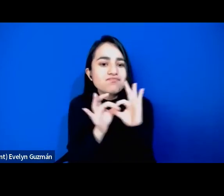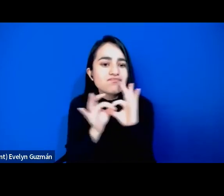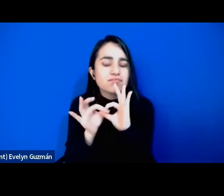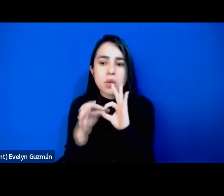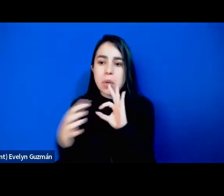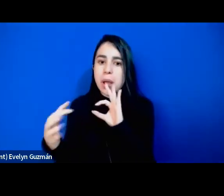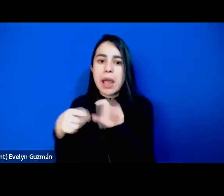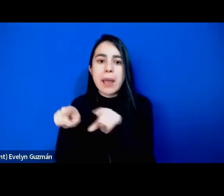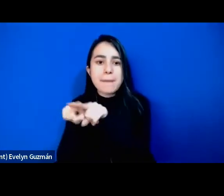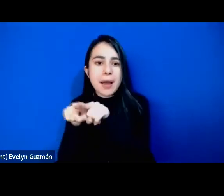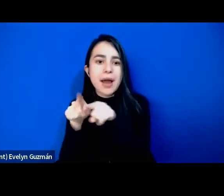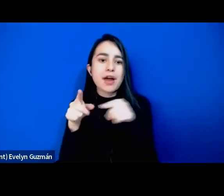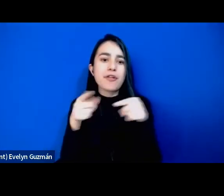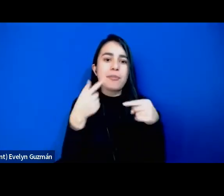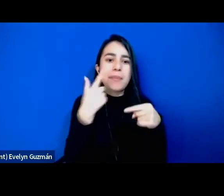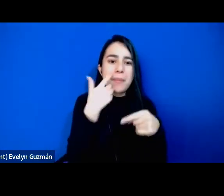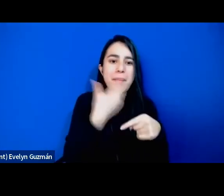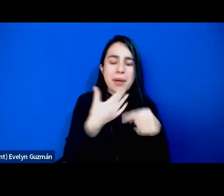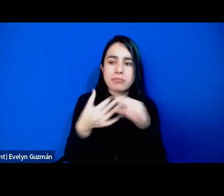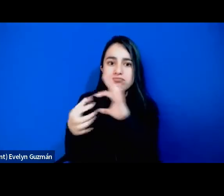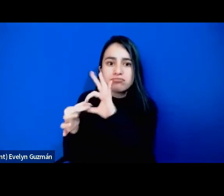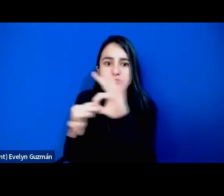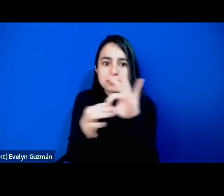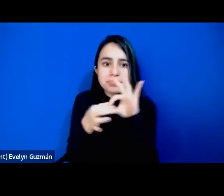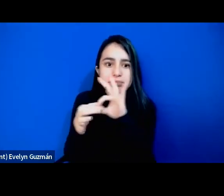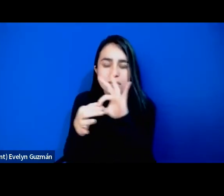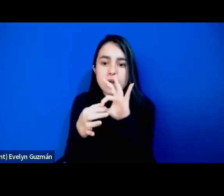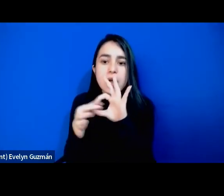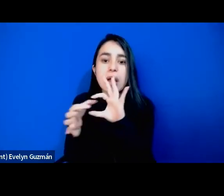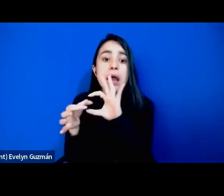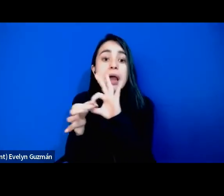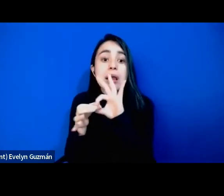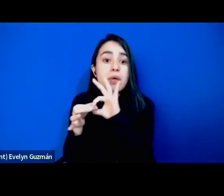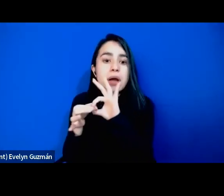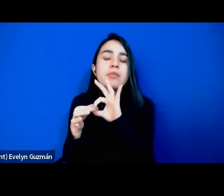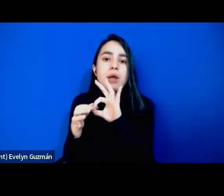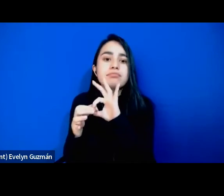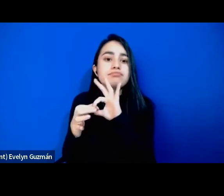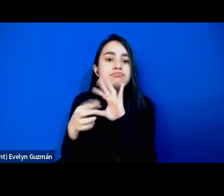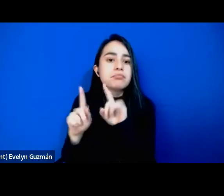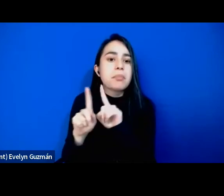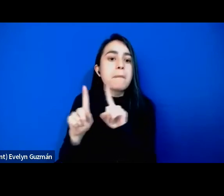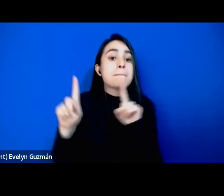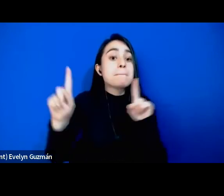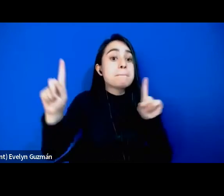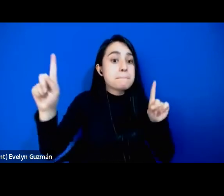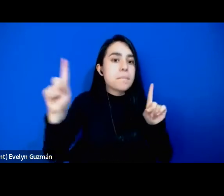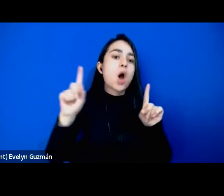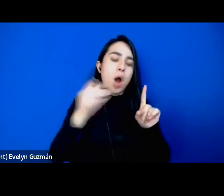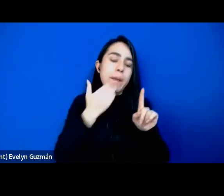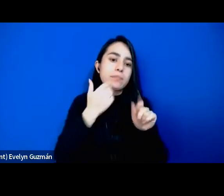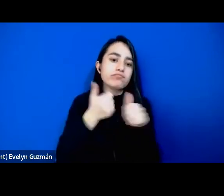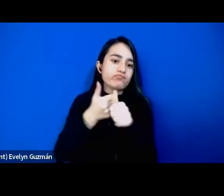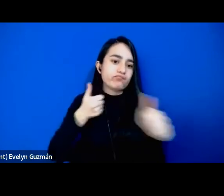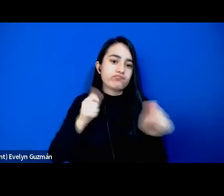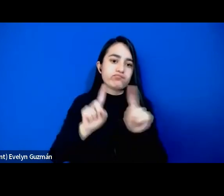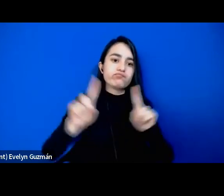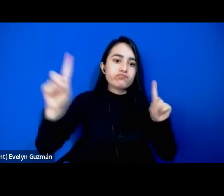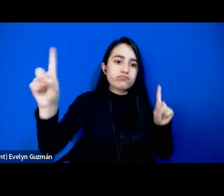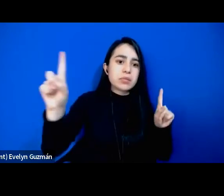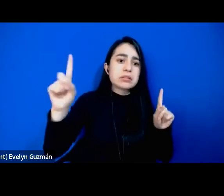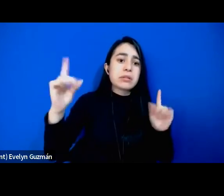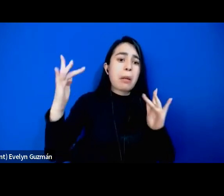afectivos que permiten que la gente se separe por tiempos prolongados pero no rompan sus conexiones